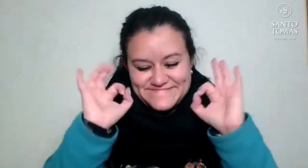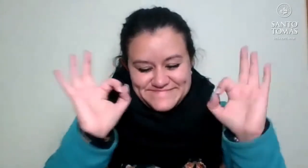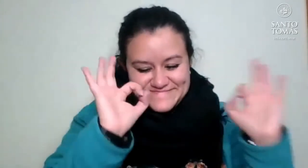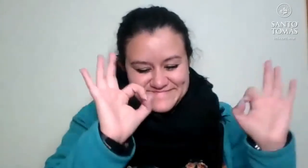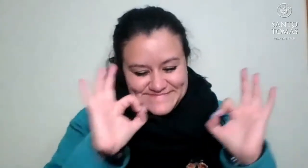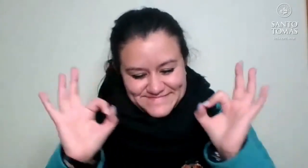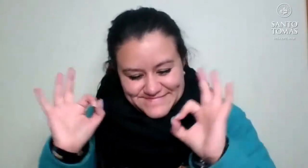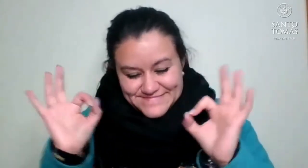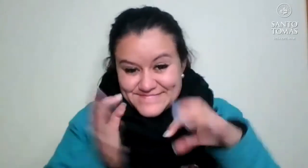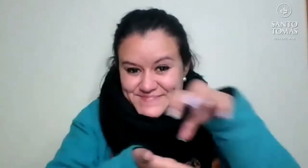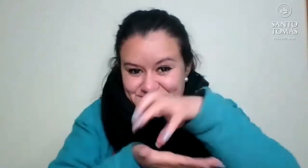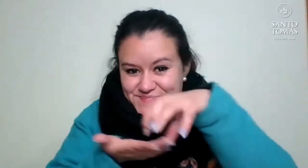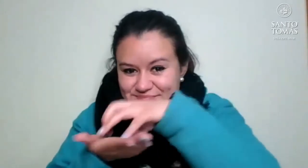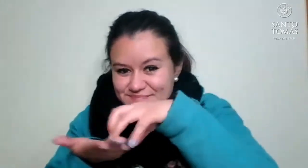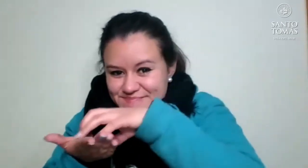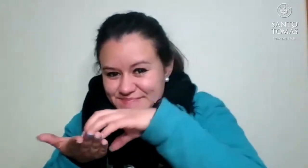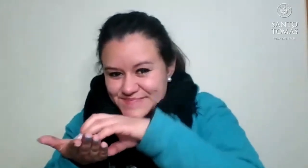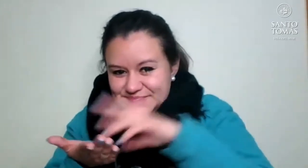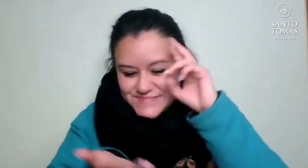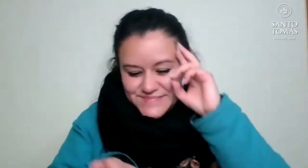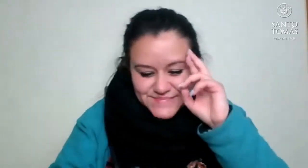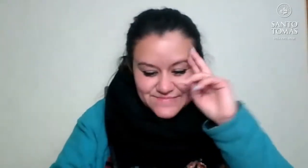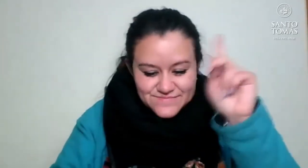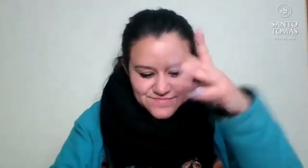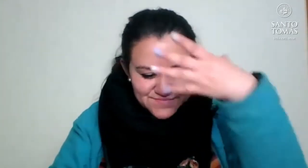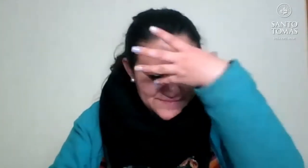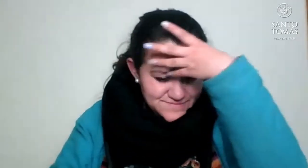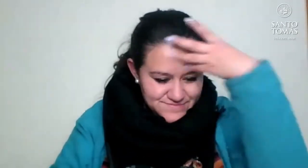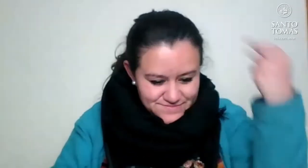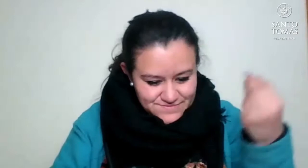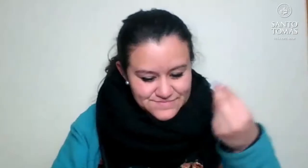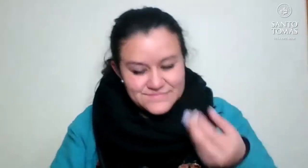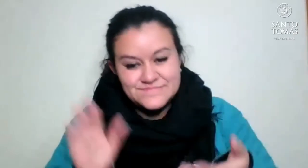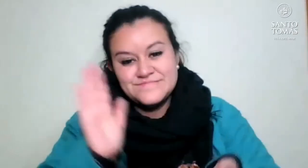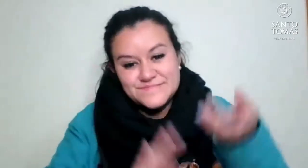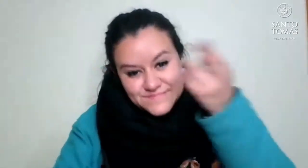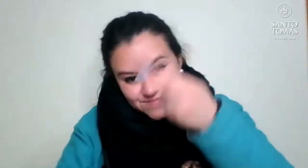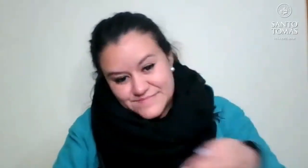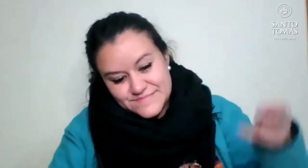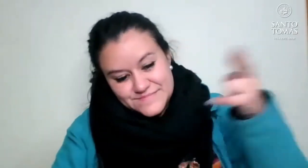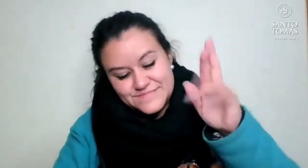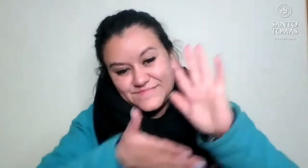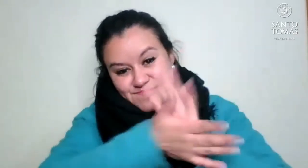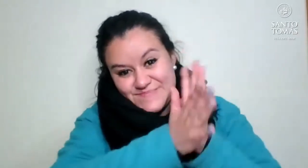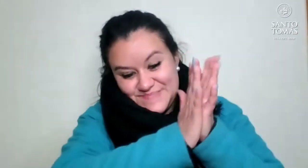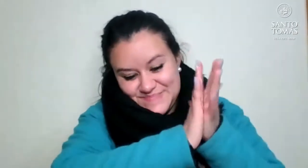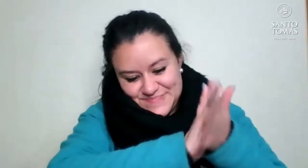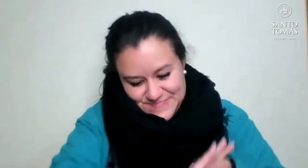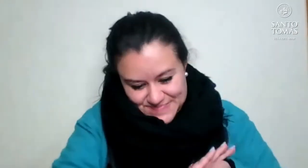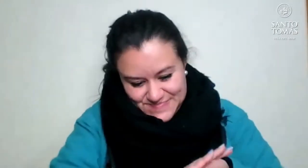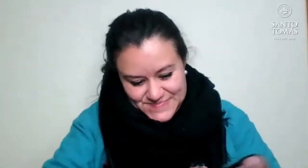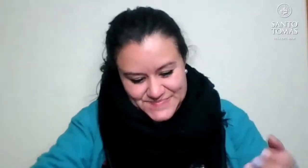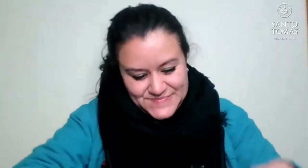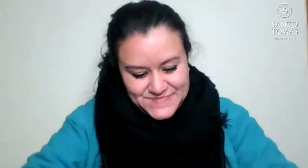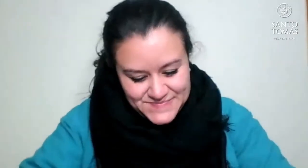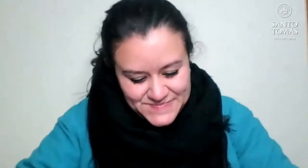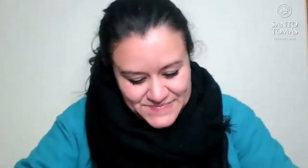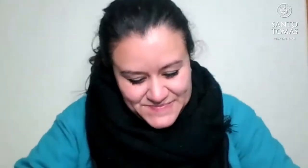Bien. Perfecto. Con algunas ciudades que no tienen que olvidar. Entonces, hagamos un repaso de las